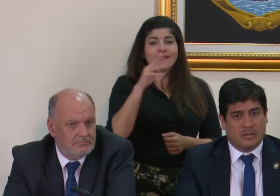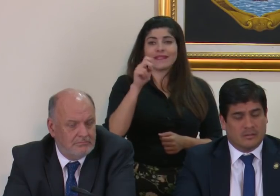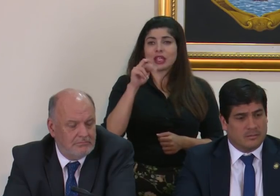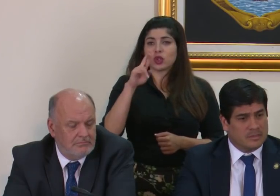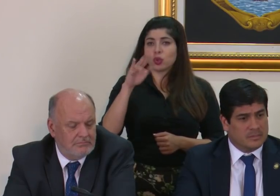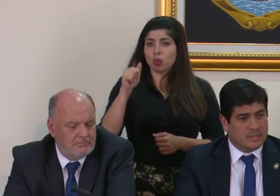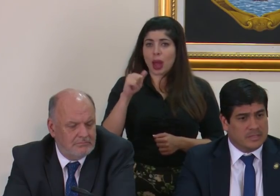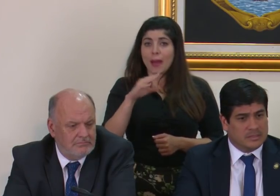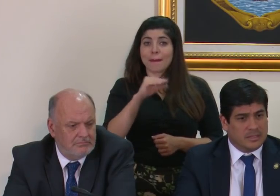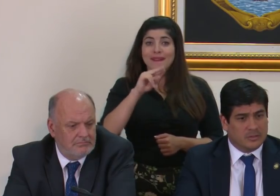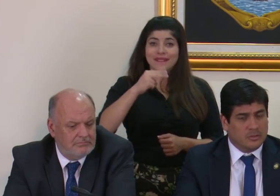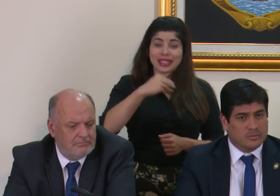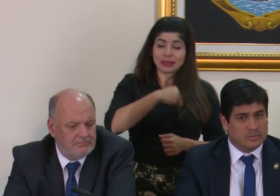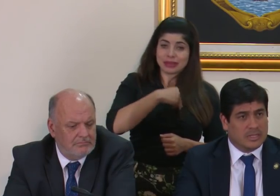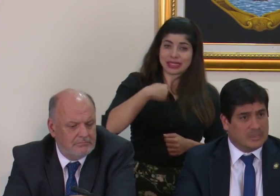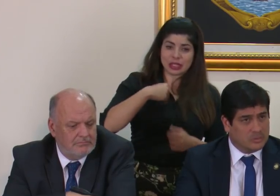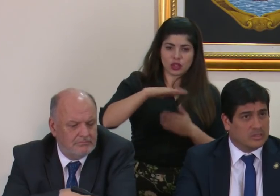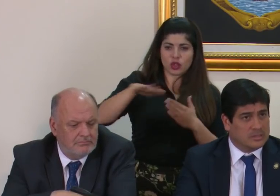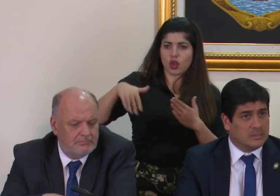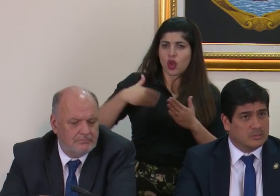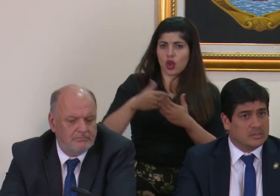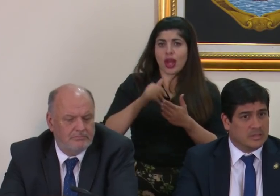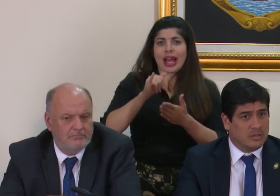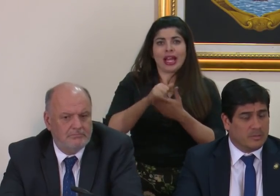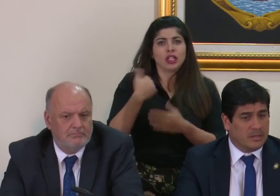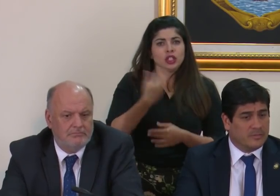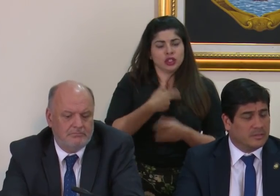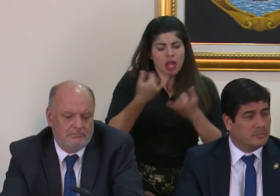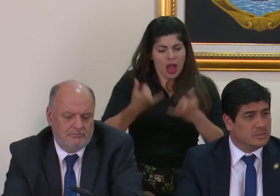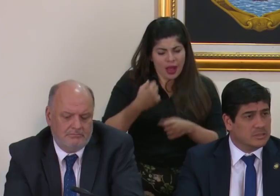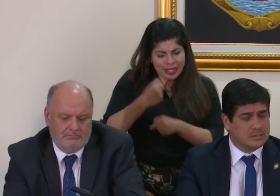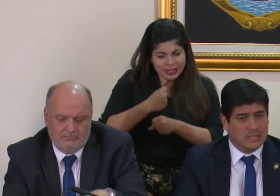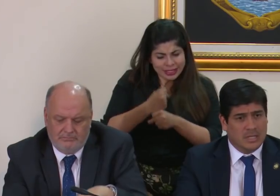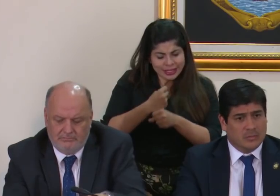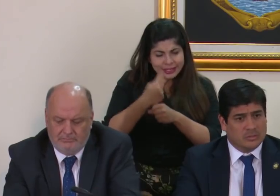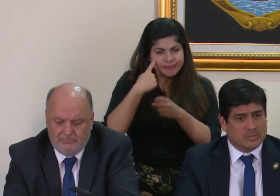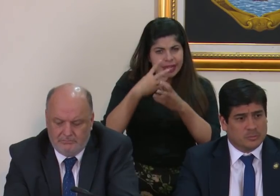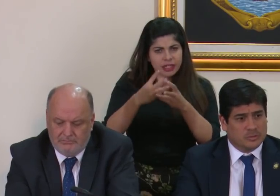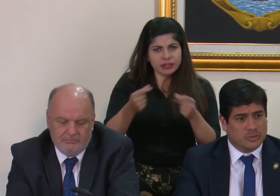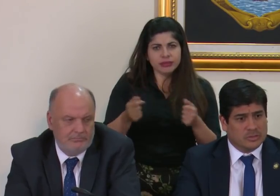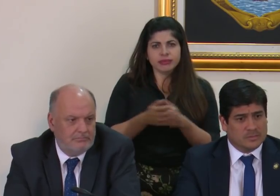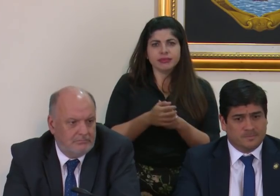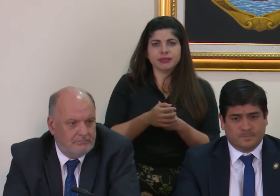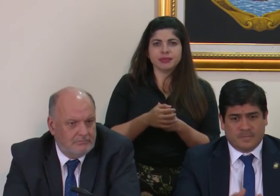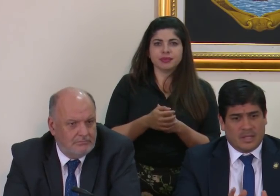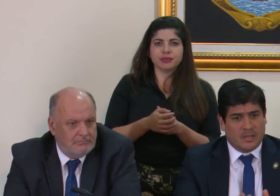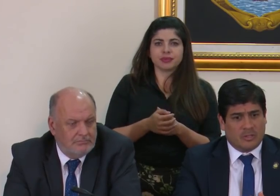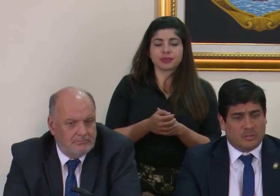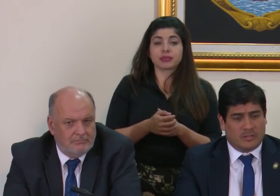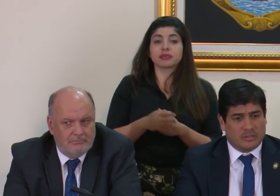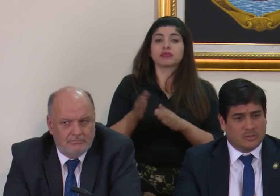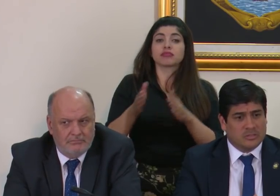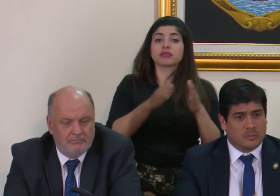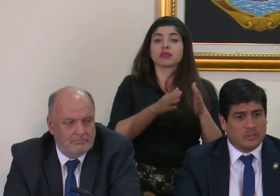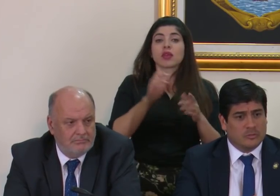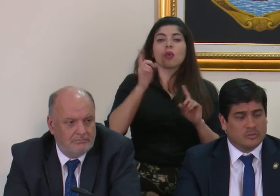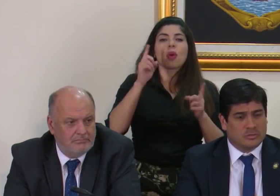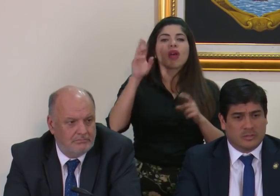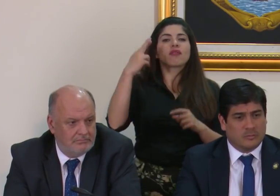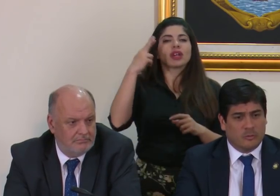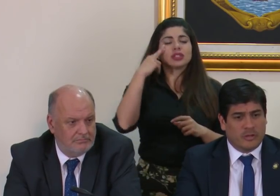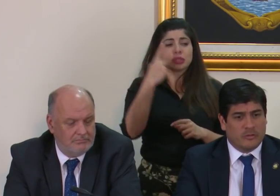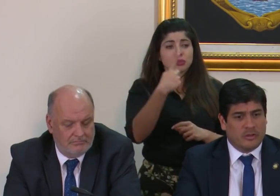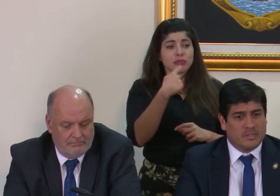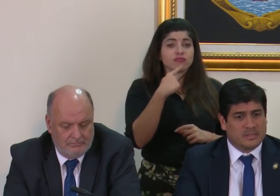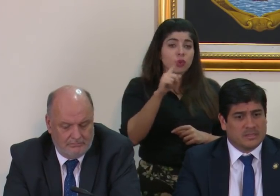como la viceministra y todos eso es lo que necesitamos hacer ahora para defender nuestras posiciones en cuanto a las razones como digo